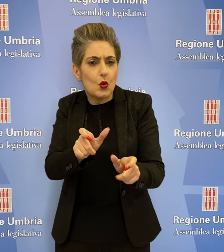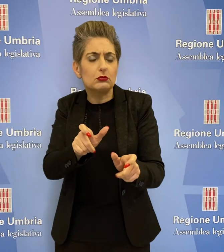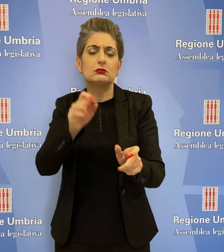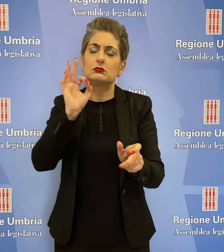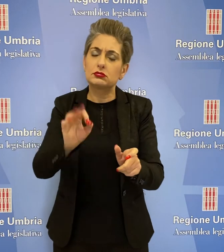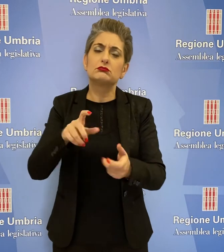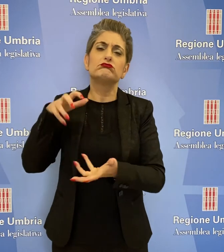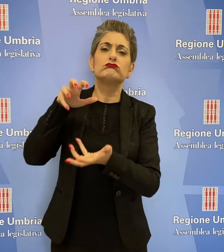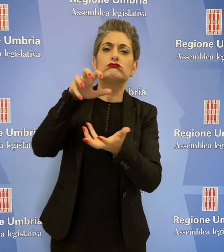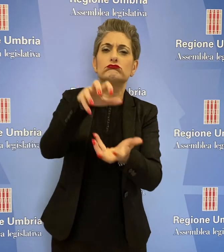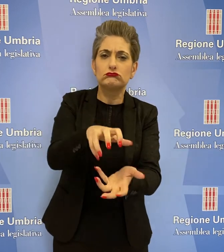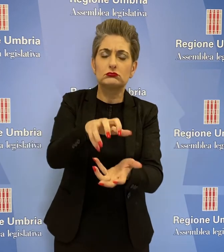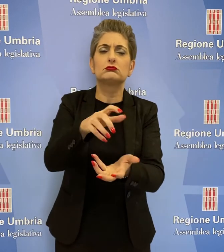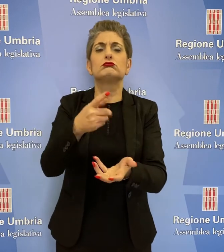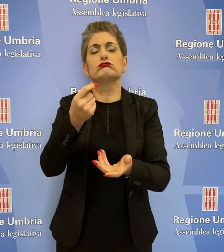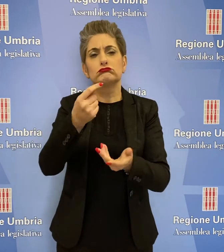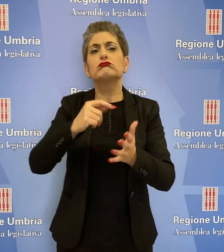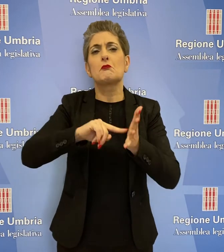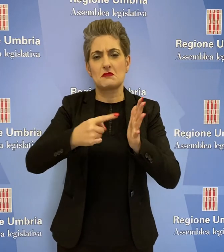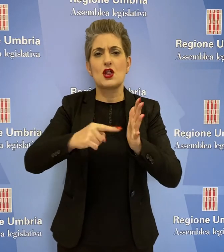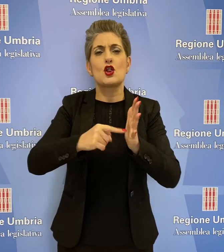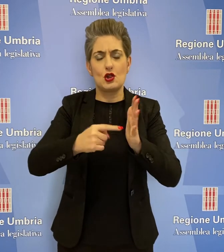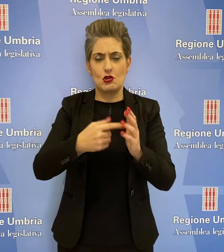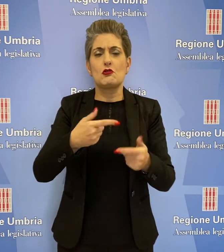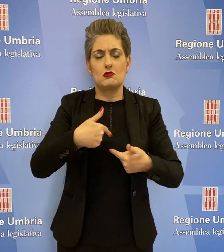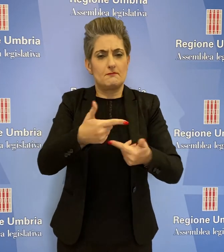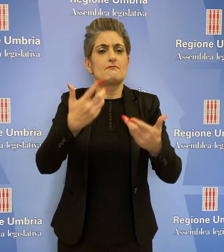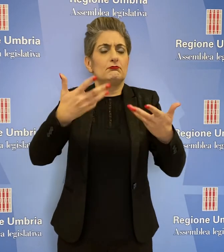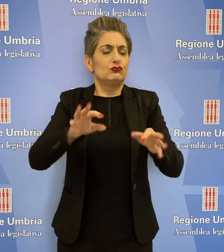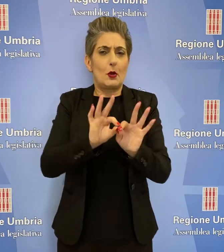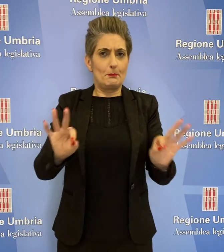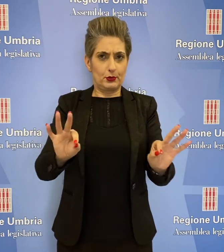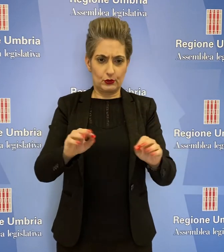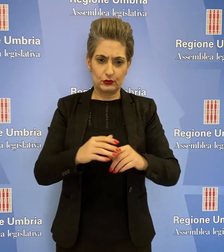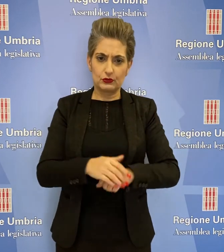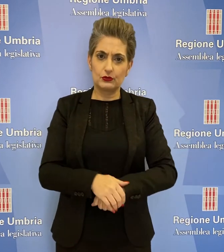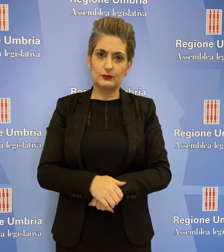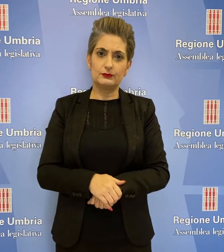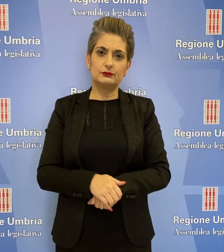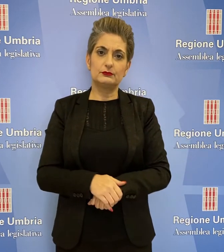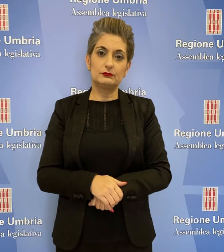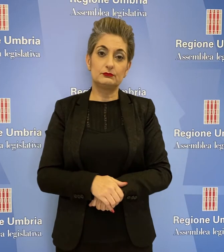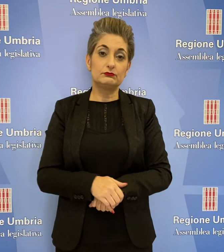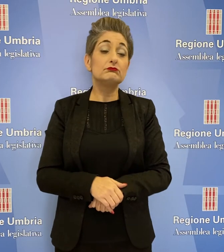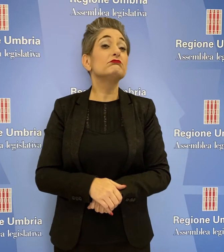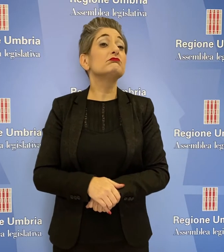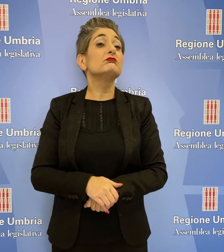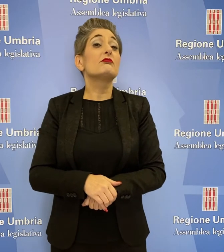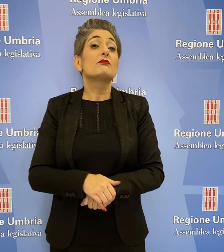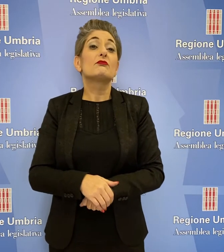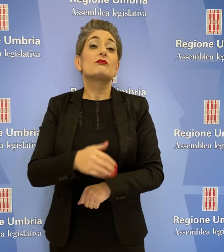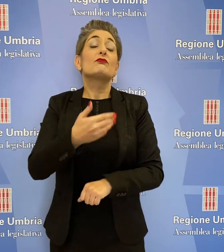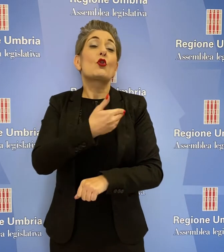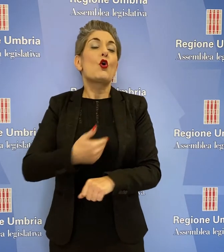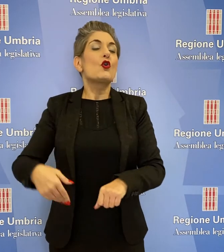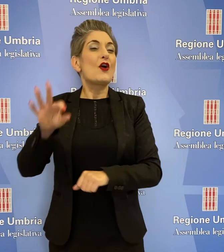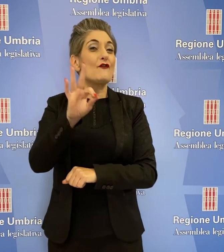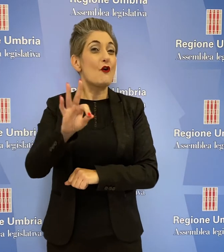specifiche con stanziamenti di diversi milioni di euro. Andrea Fora,